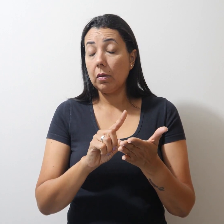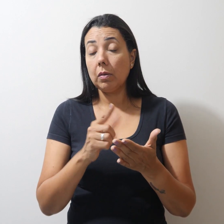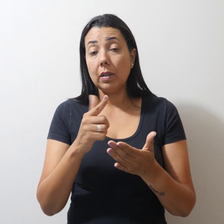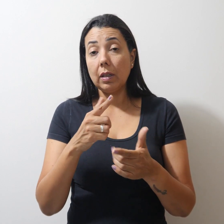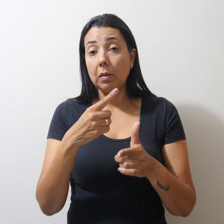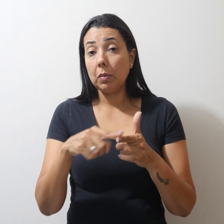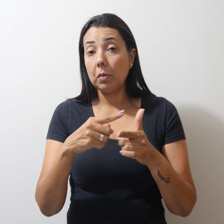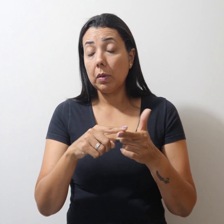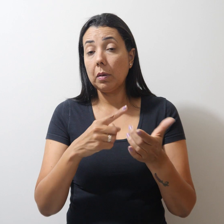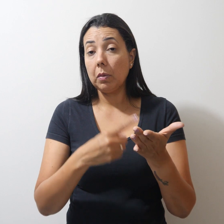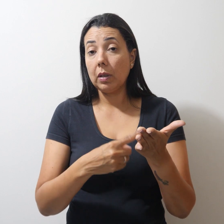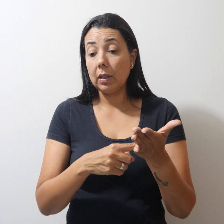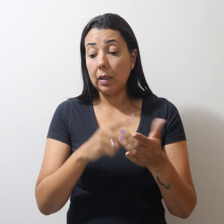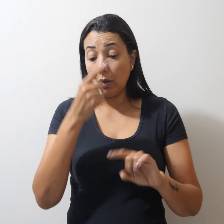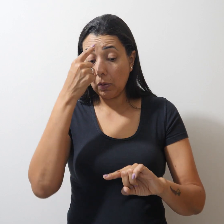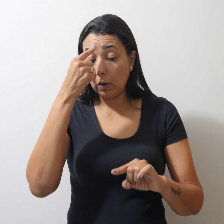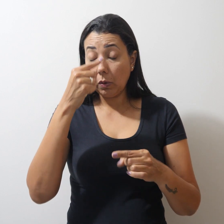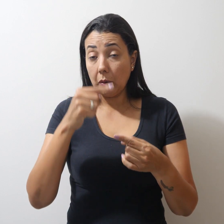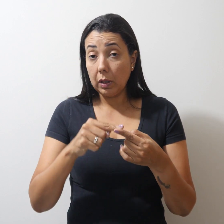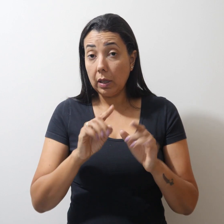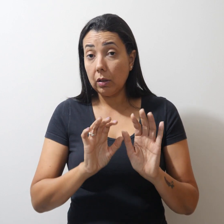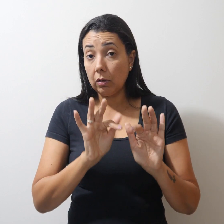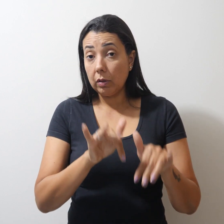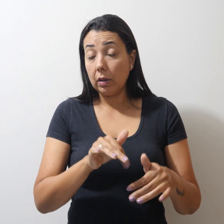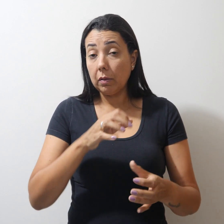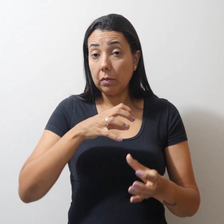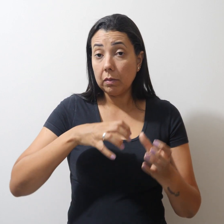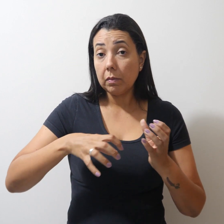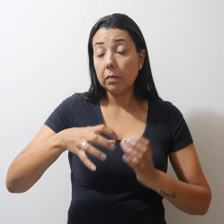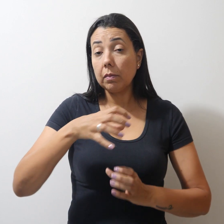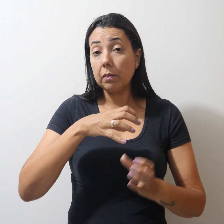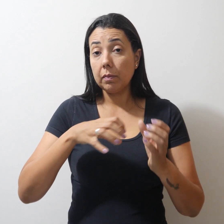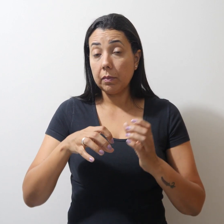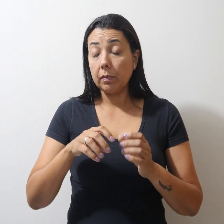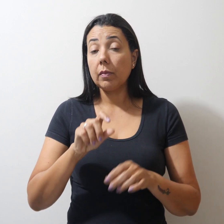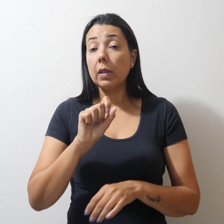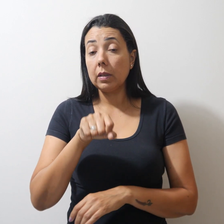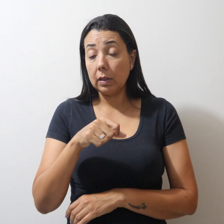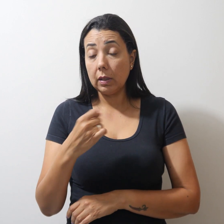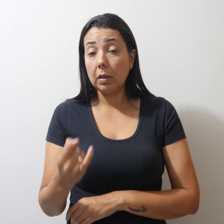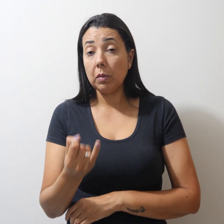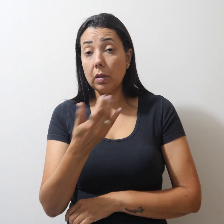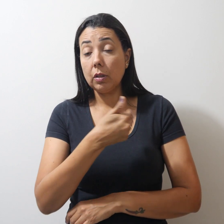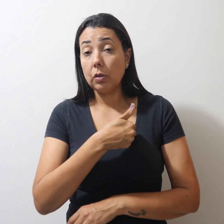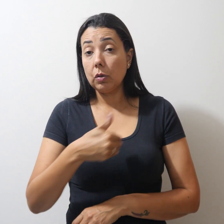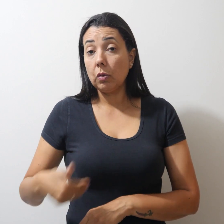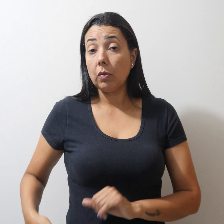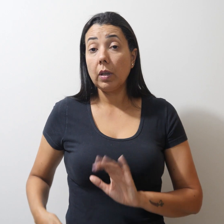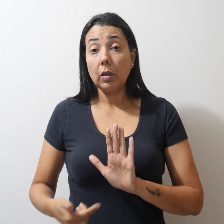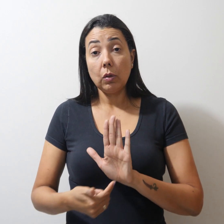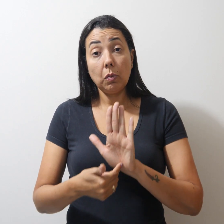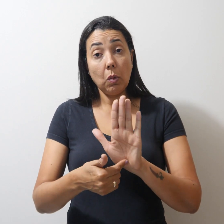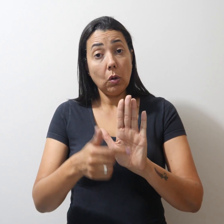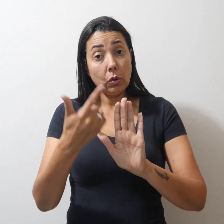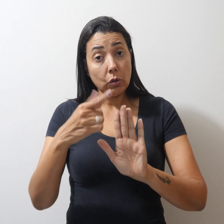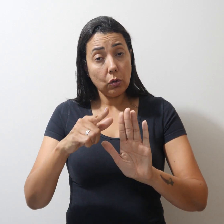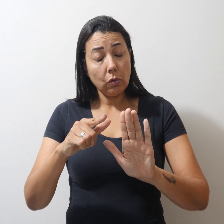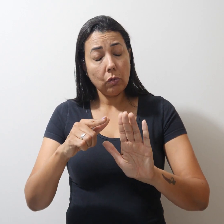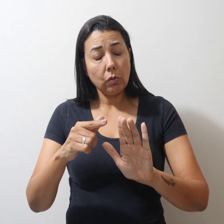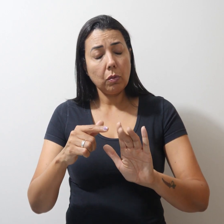calendário acordado no fim da greve. É importante que o governo mostre mais empenho para